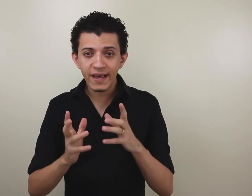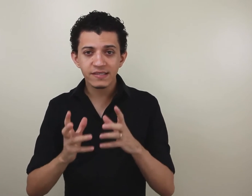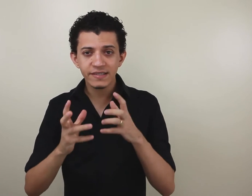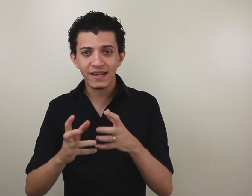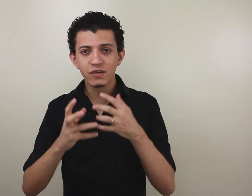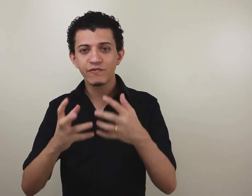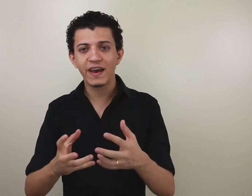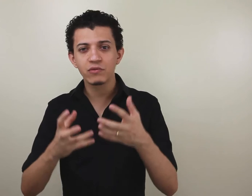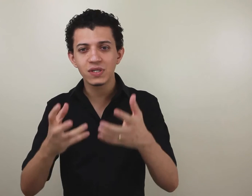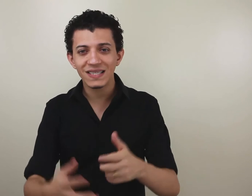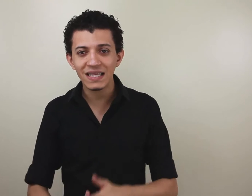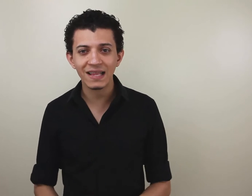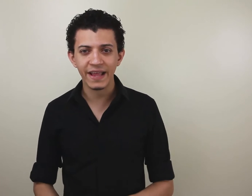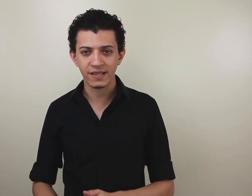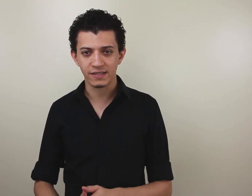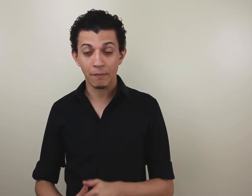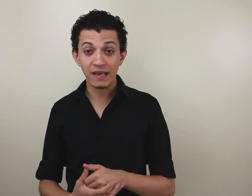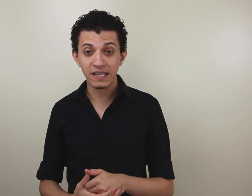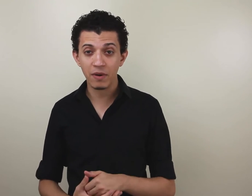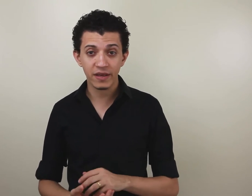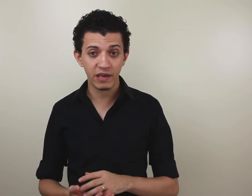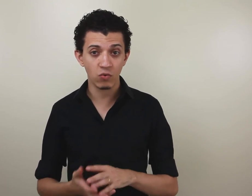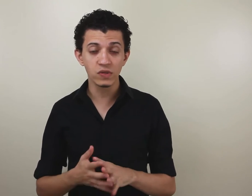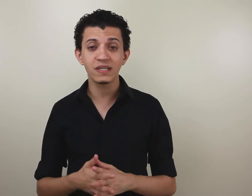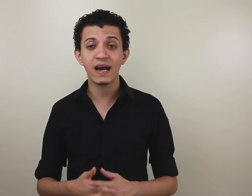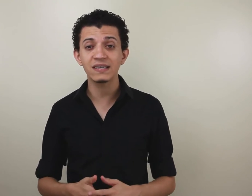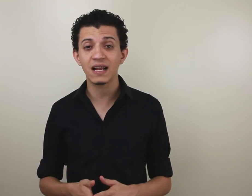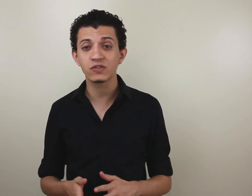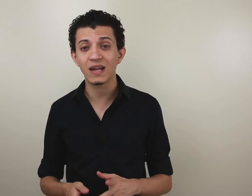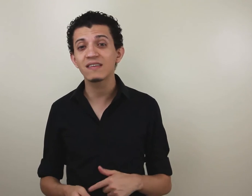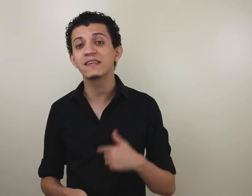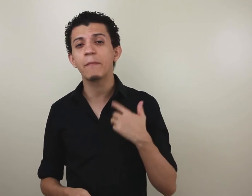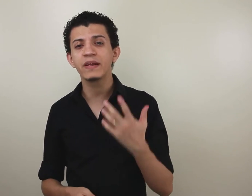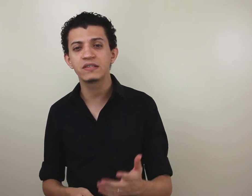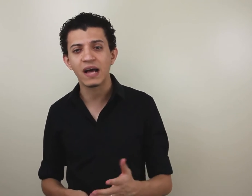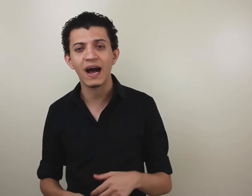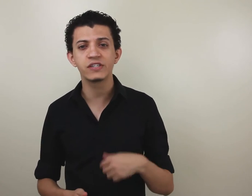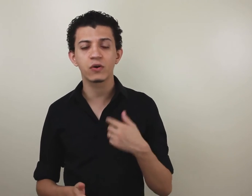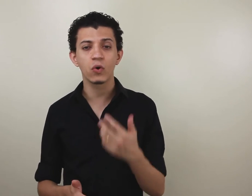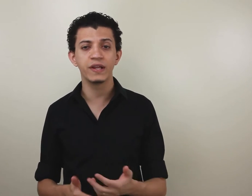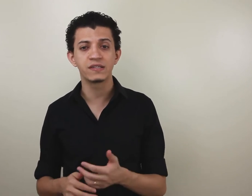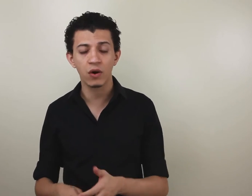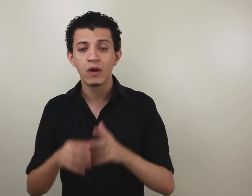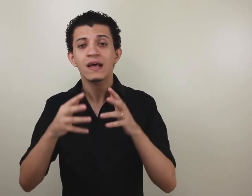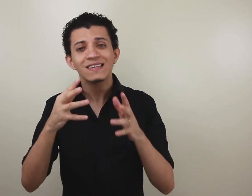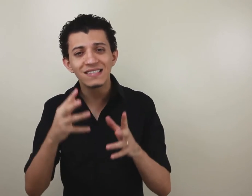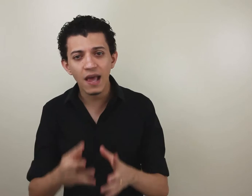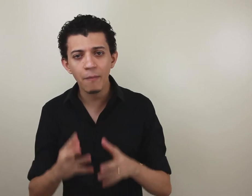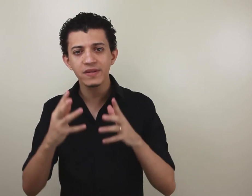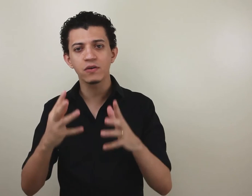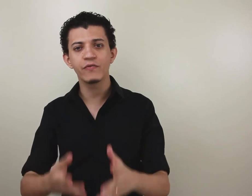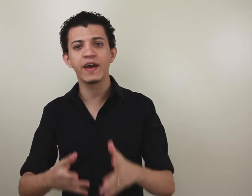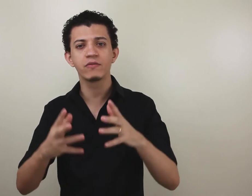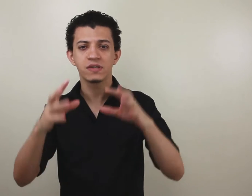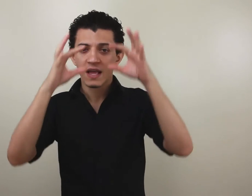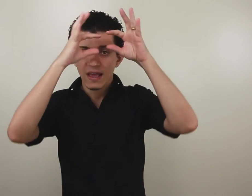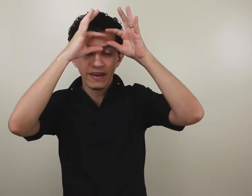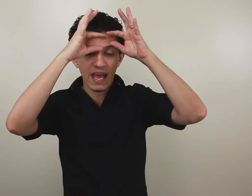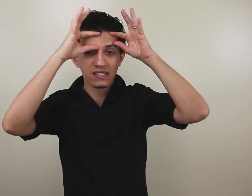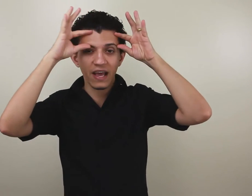que esses sinais são feitos na testa? Perceba que os sinais relacionados à aprendizagem, à cognição, sempre são feitos nessa